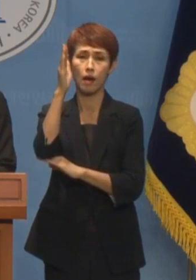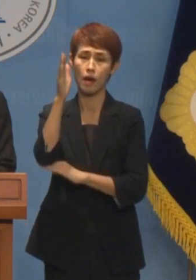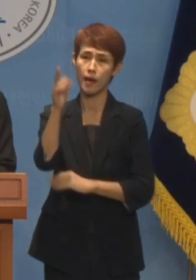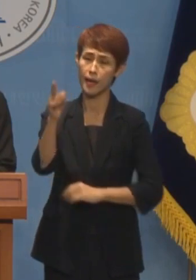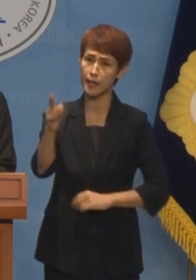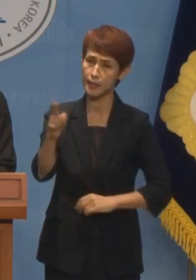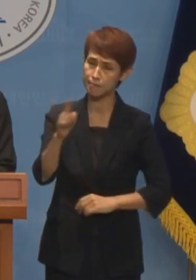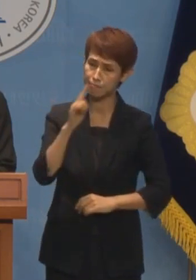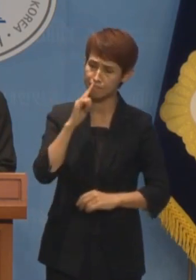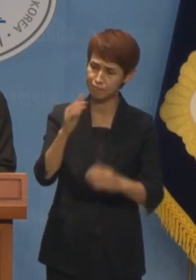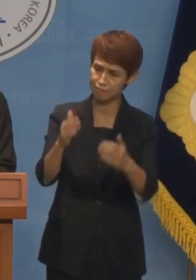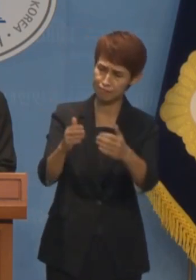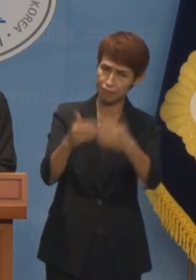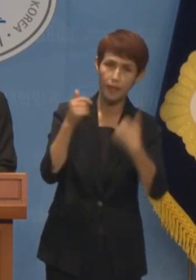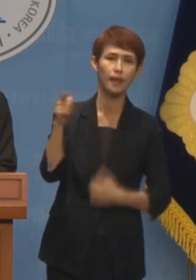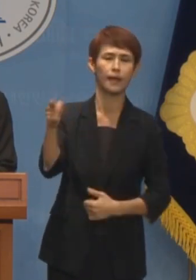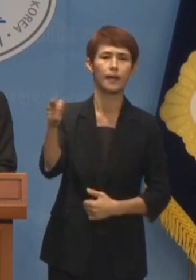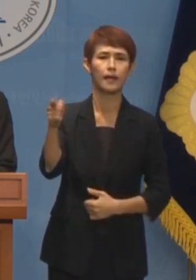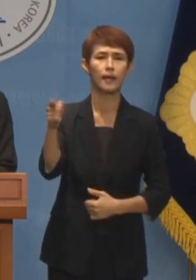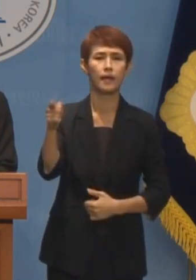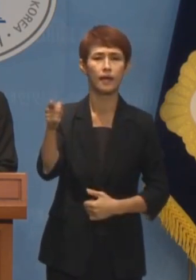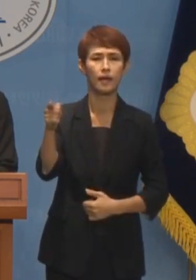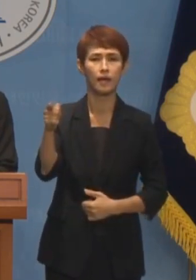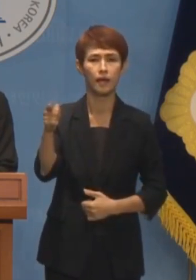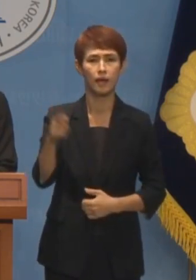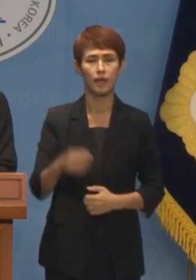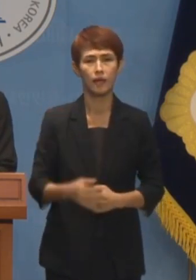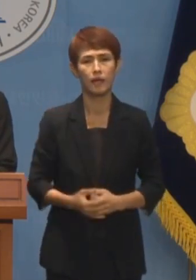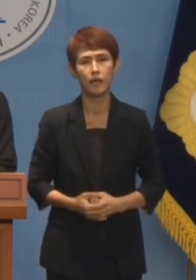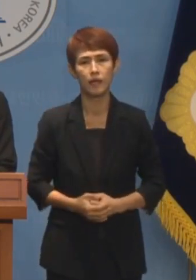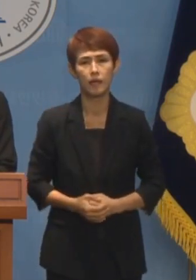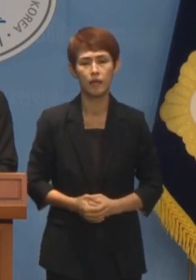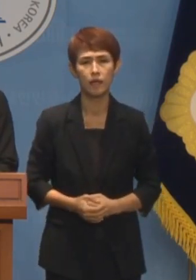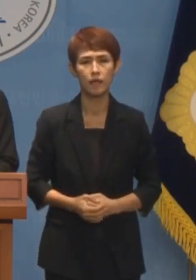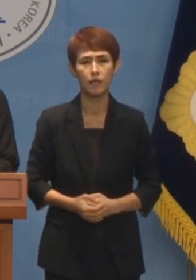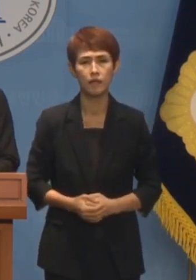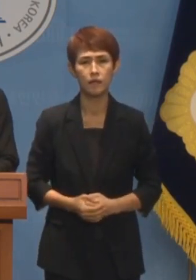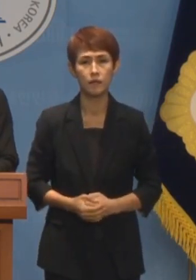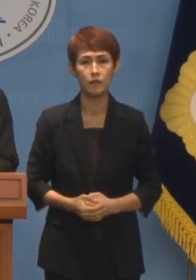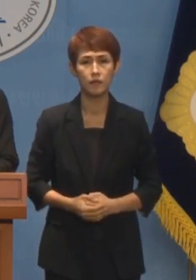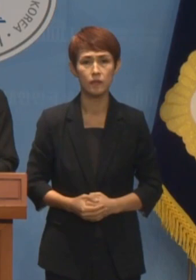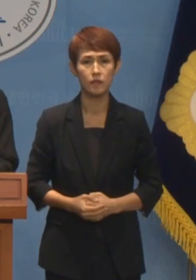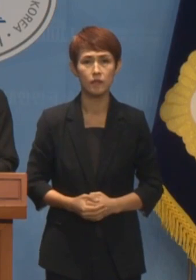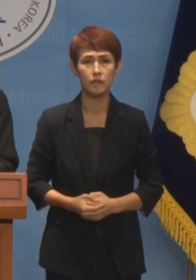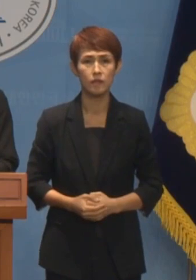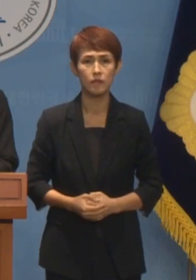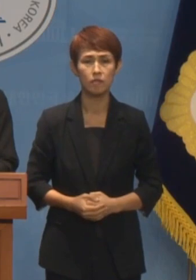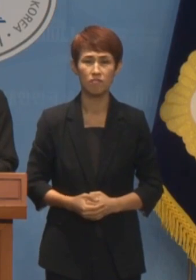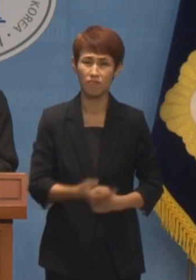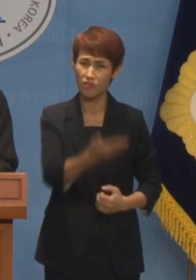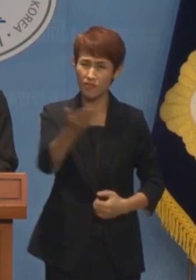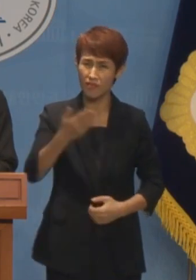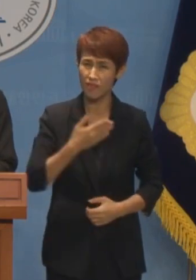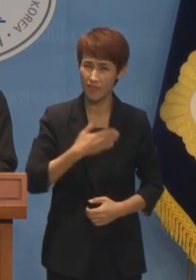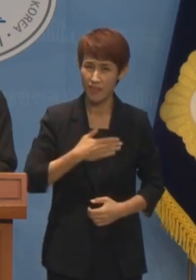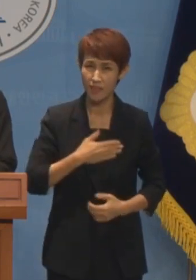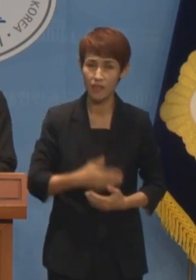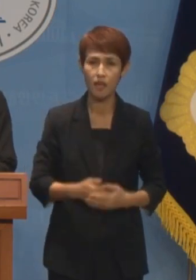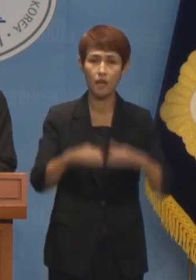개담 수준에 가까운 왜곡된 인식을 그대로 드러냈습니다. 여러분들 아시는 것처럼